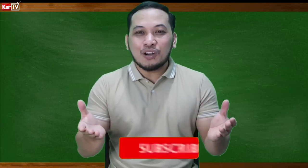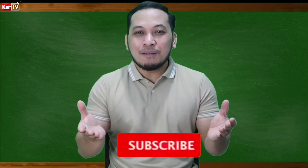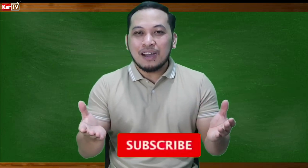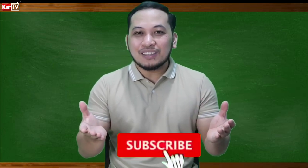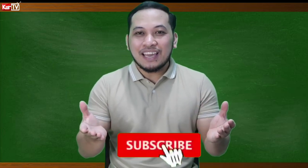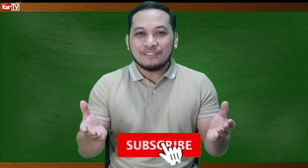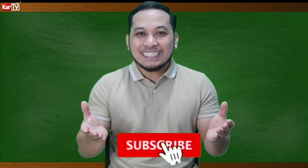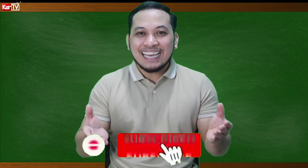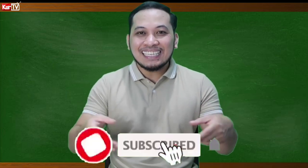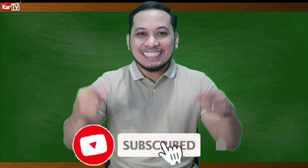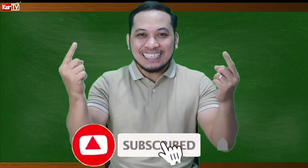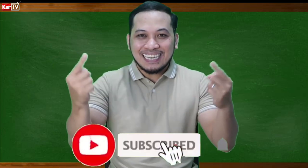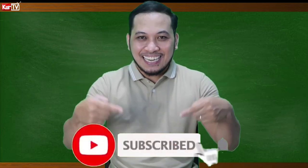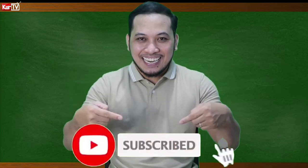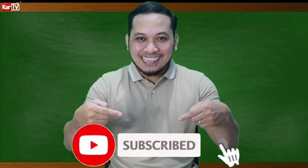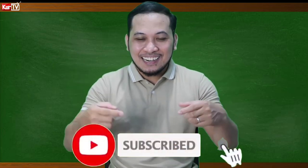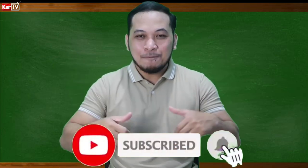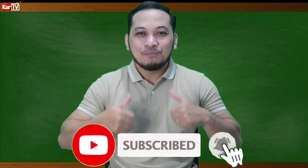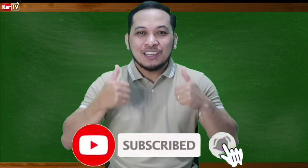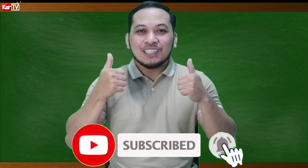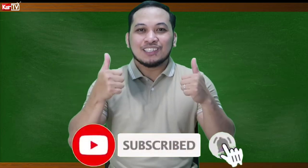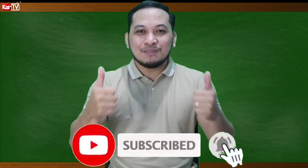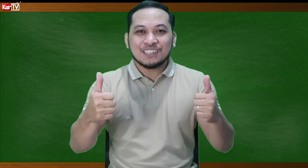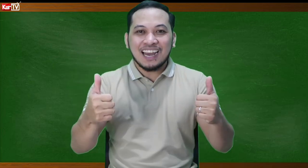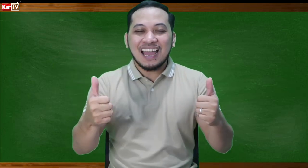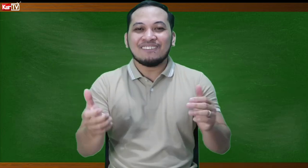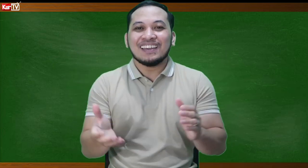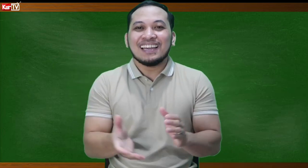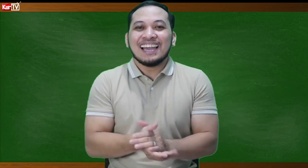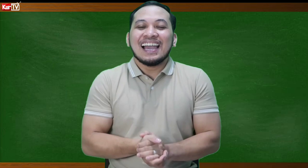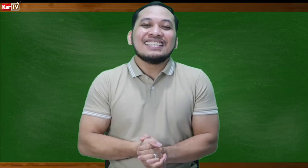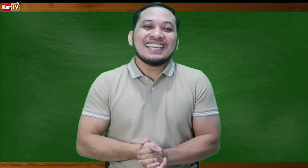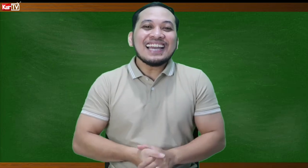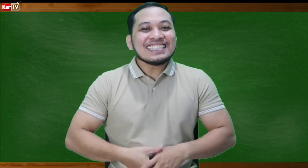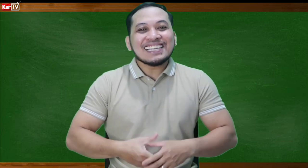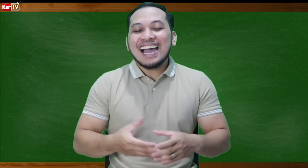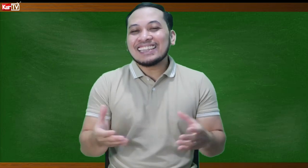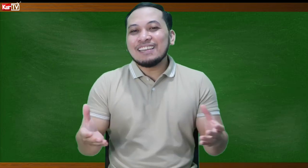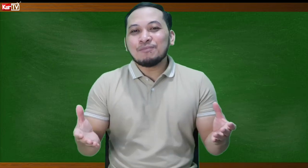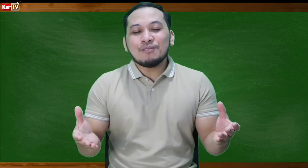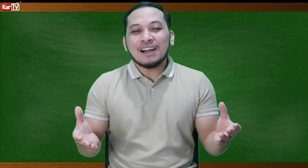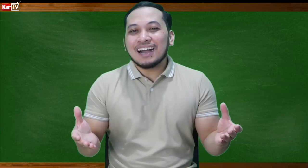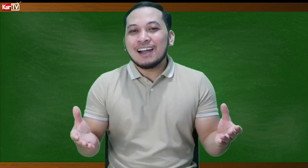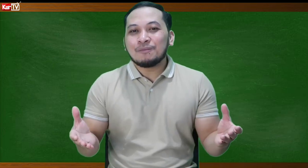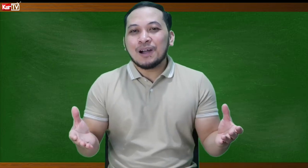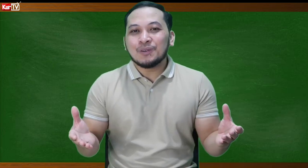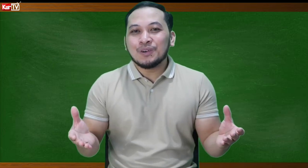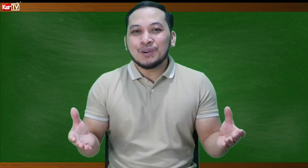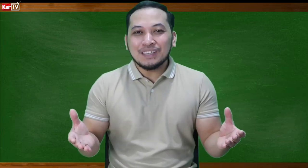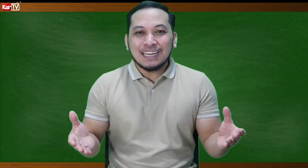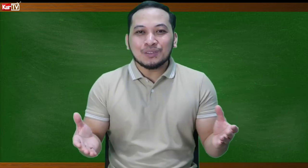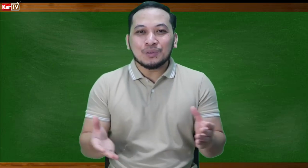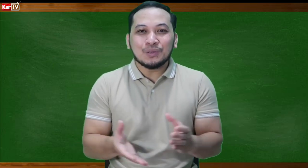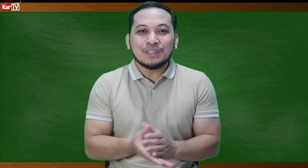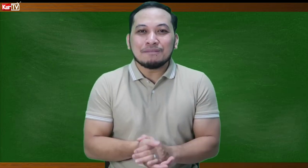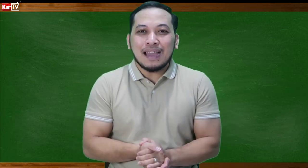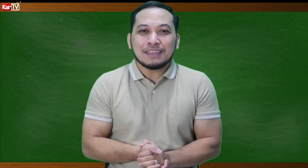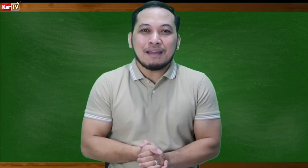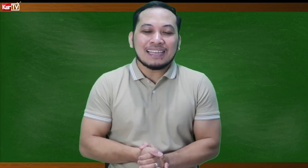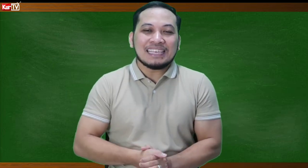more about the FSL, just click here. to subscribe. Yes, sa ating pong mga kapwa kong guru na nagtuturo ng mathematics,